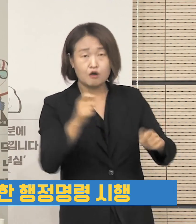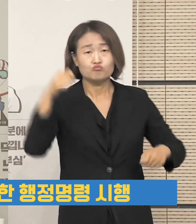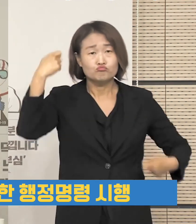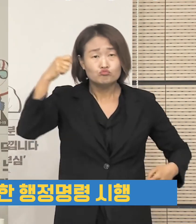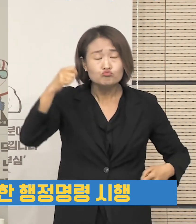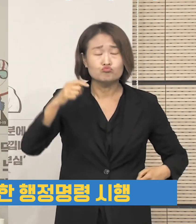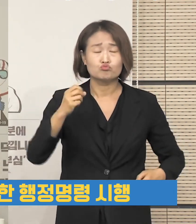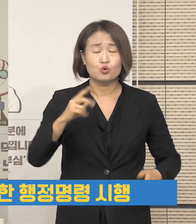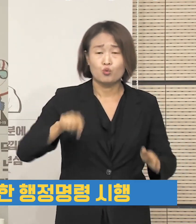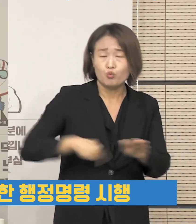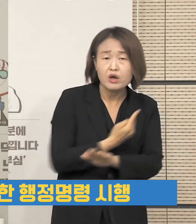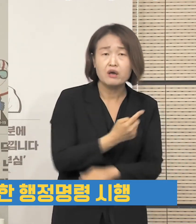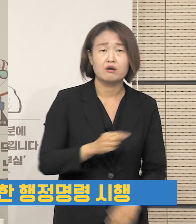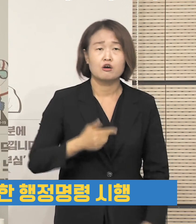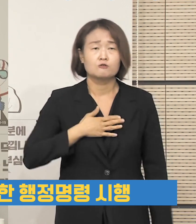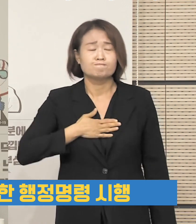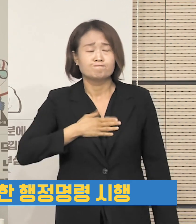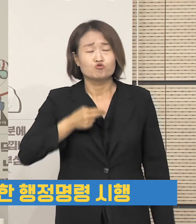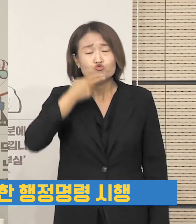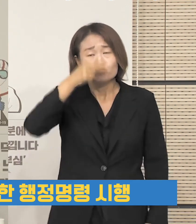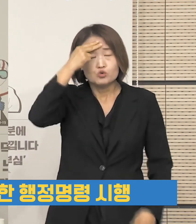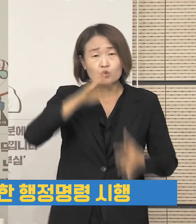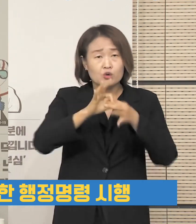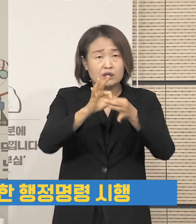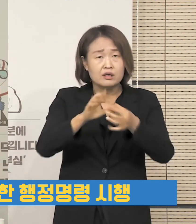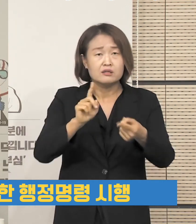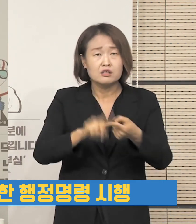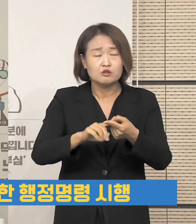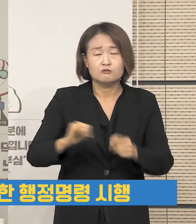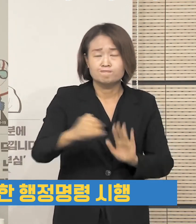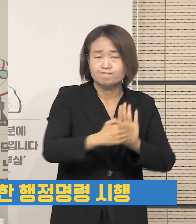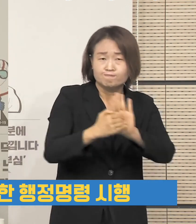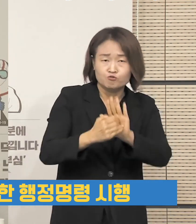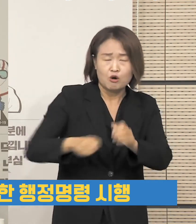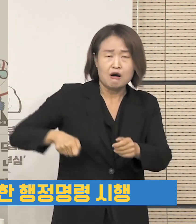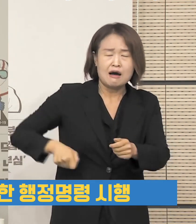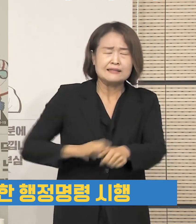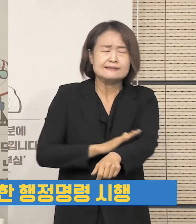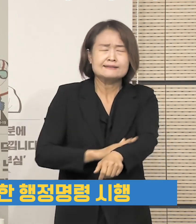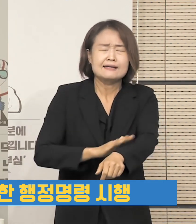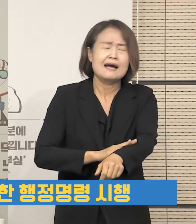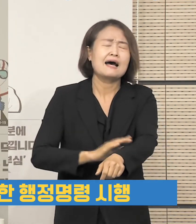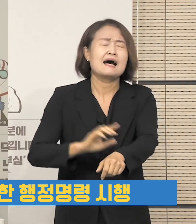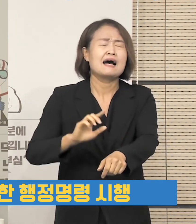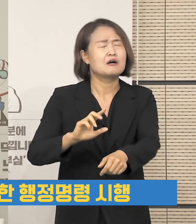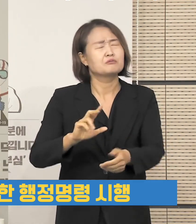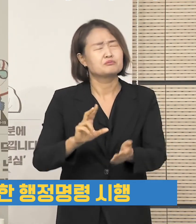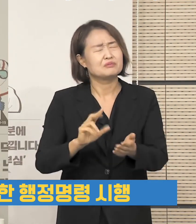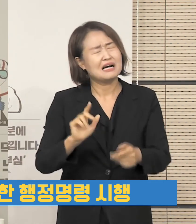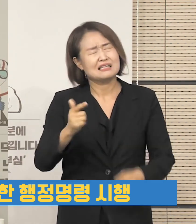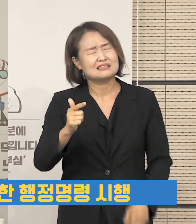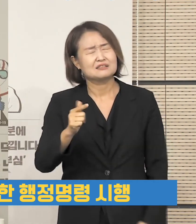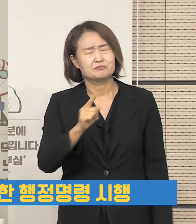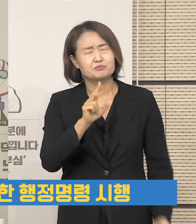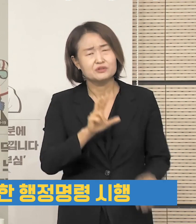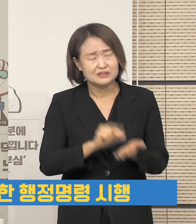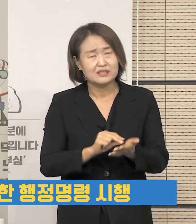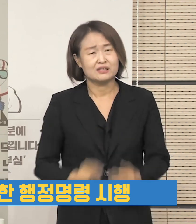일부 유흥시설의 경우 방역수칙이 적절하게 준수되지 못하는 문제점이 있다고 보고